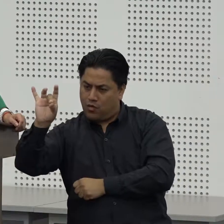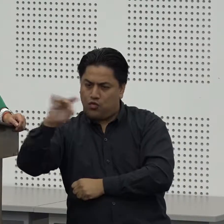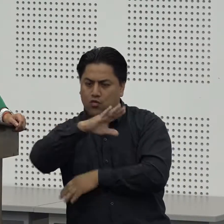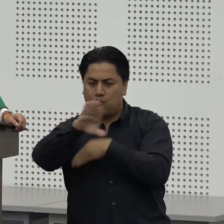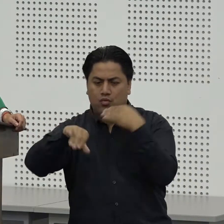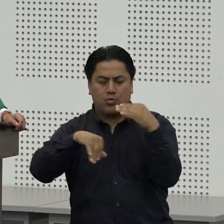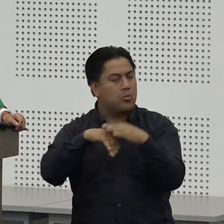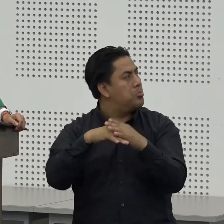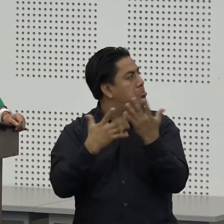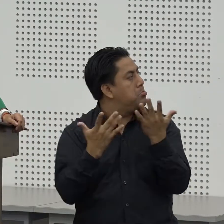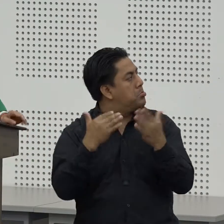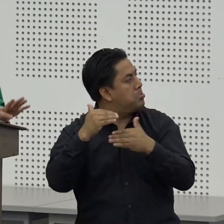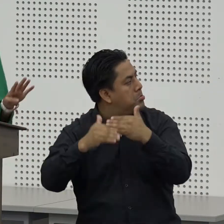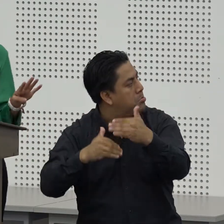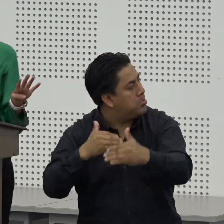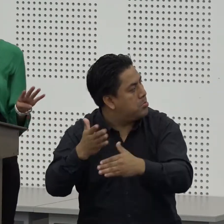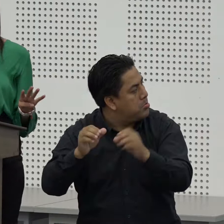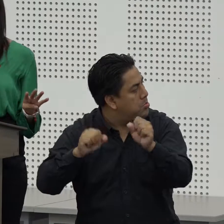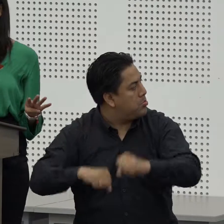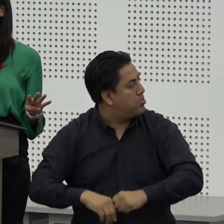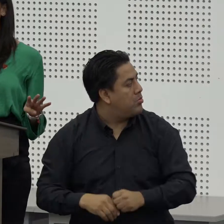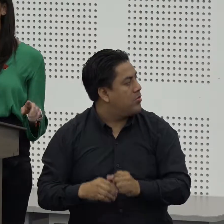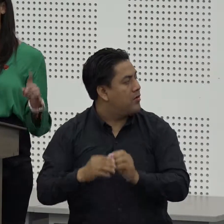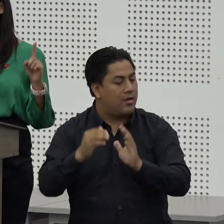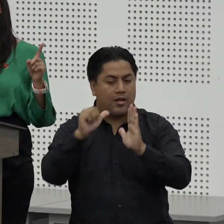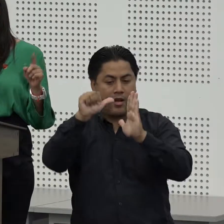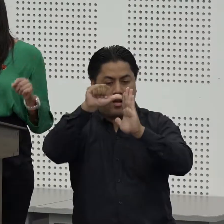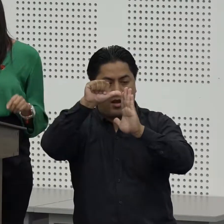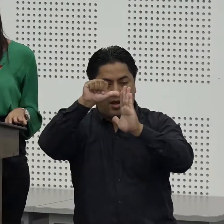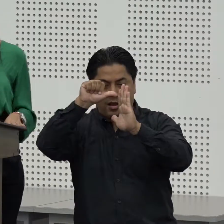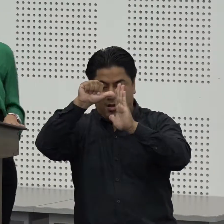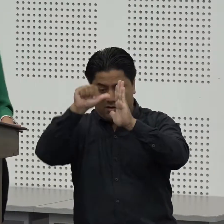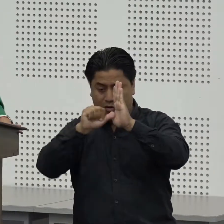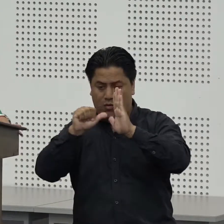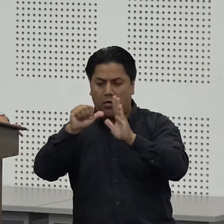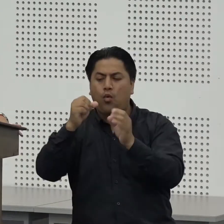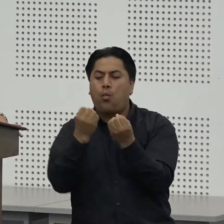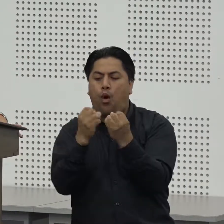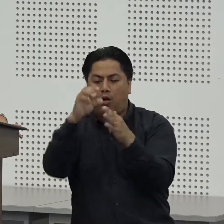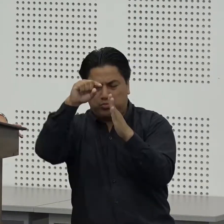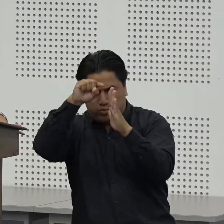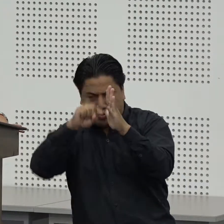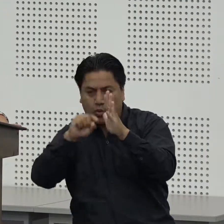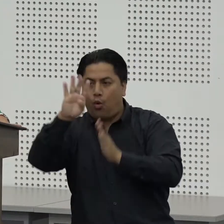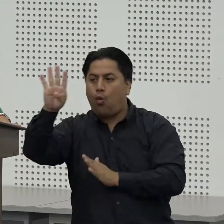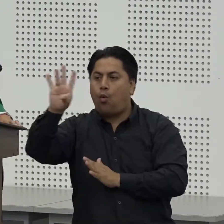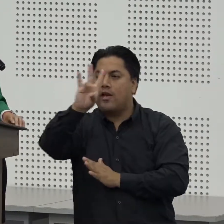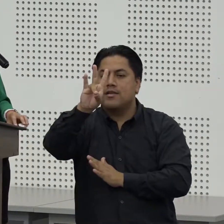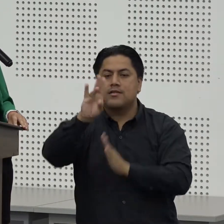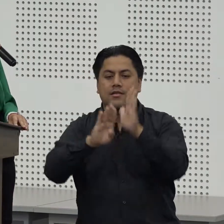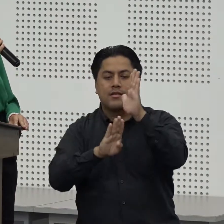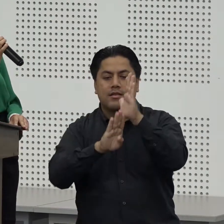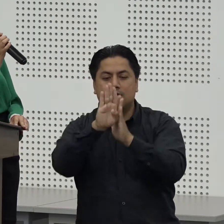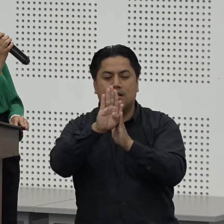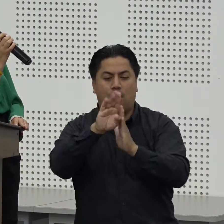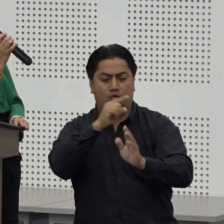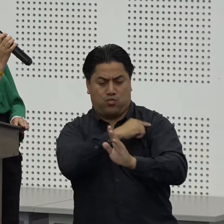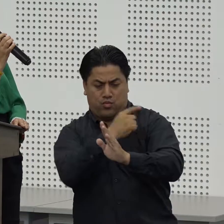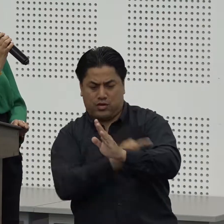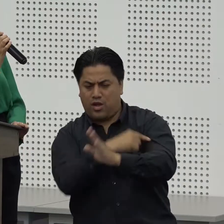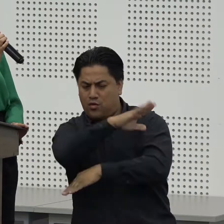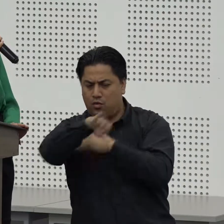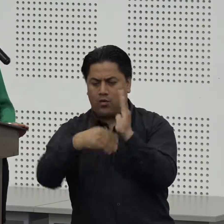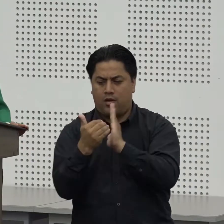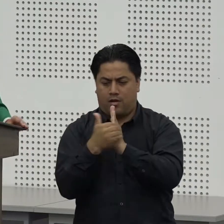garantistas del país ¿no es cierto? tiene cuatro artículos básicos del 47 que habla sobre el desarrollo de potencialidades y